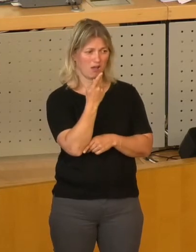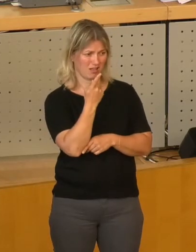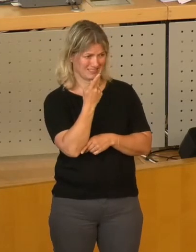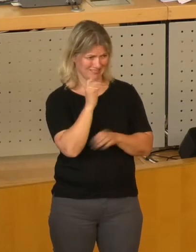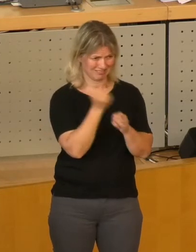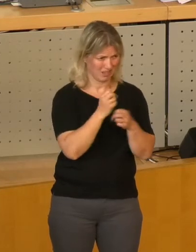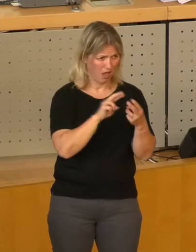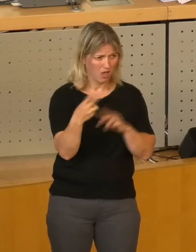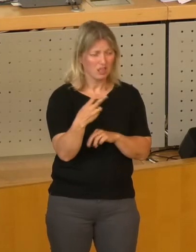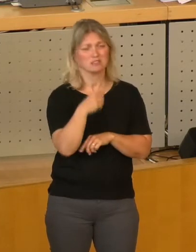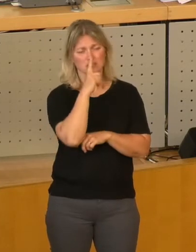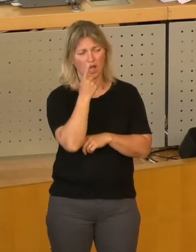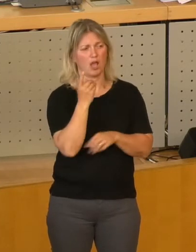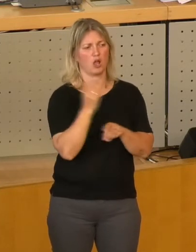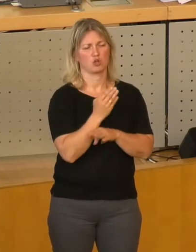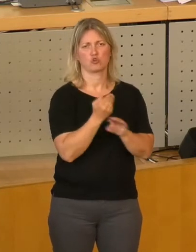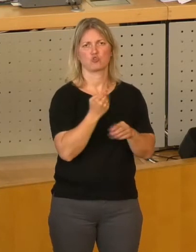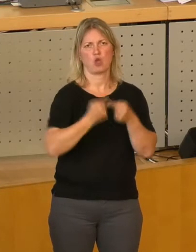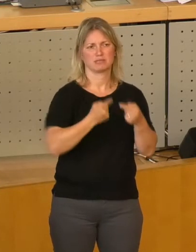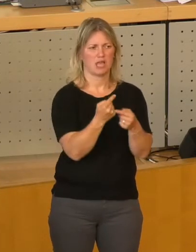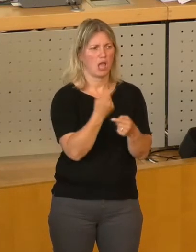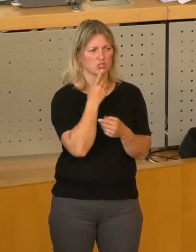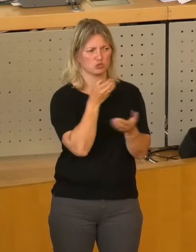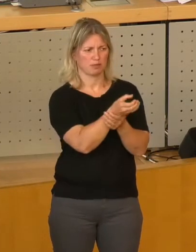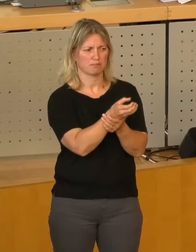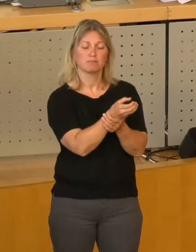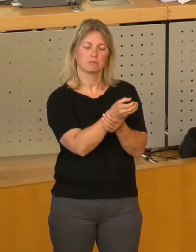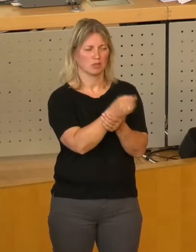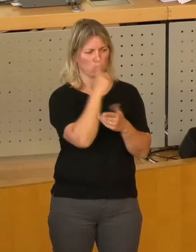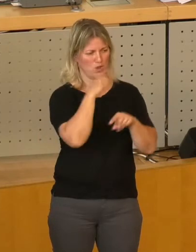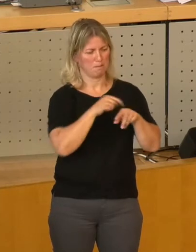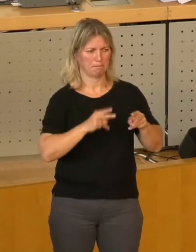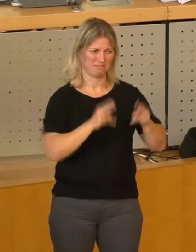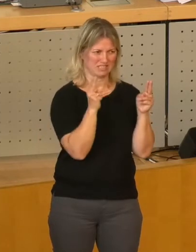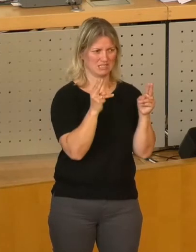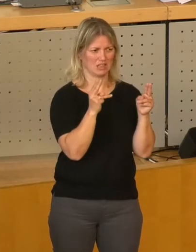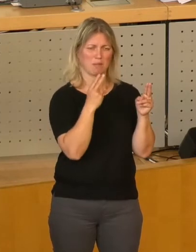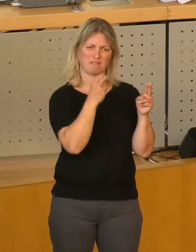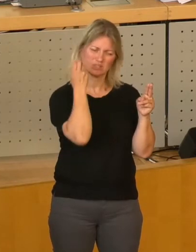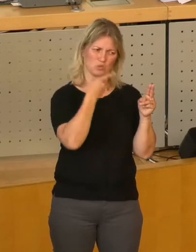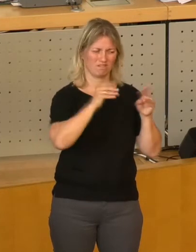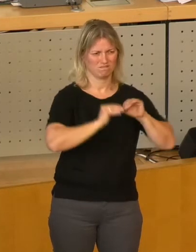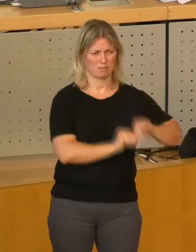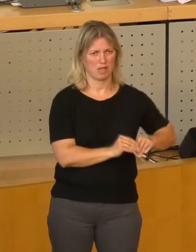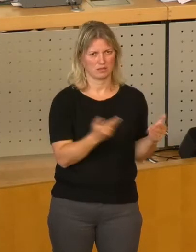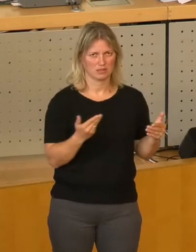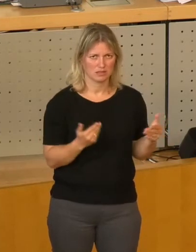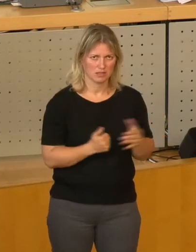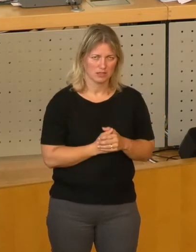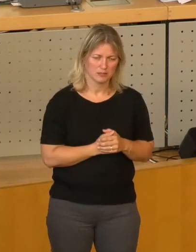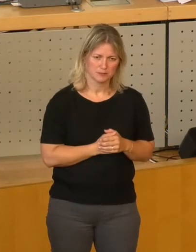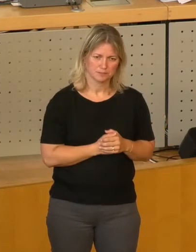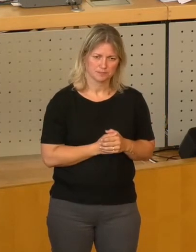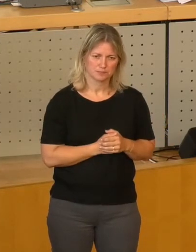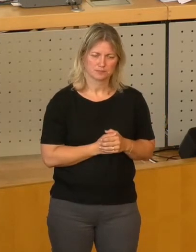es so ist, dann sollen sie in der Regel befristet sein. Da uns an der Stelle ein